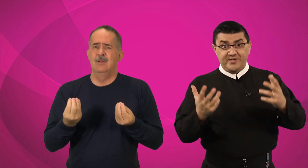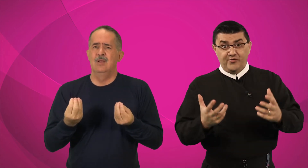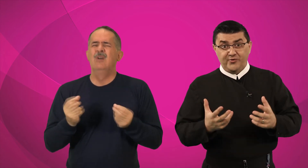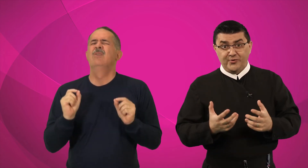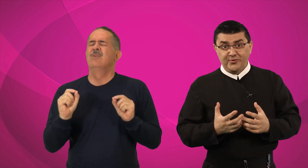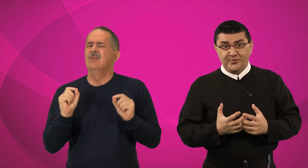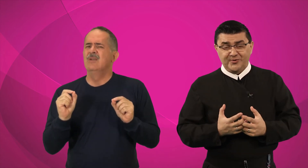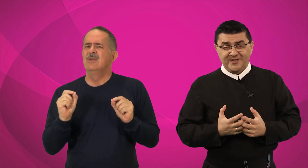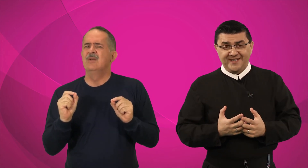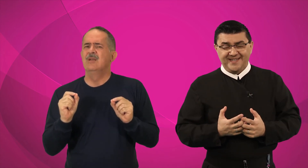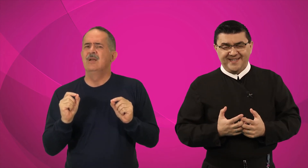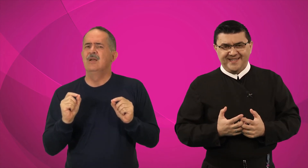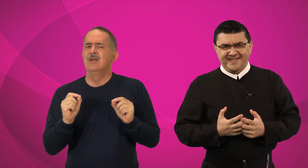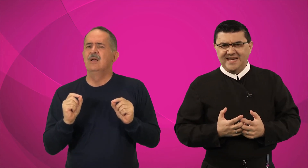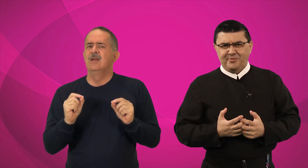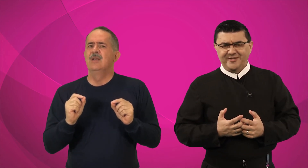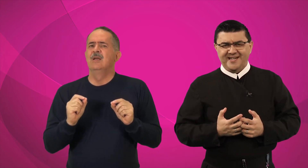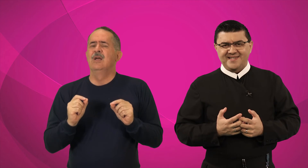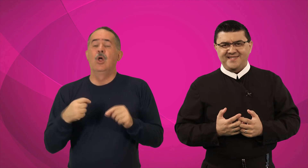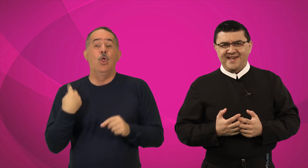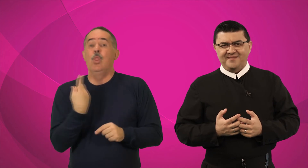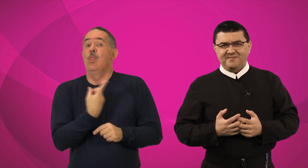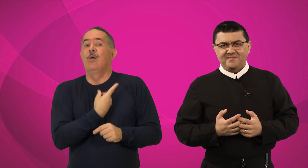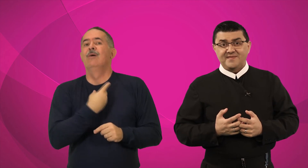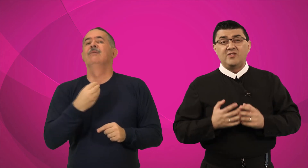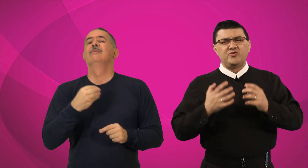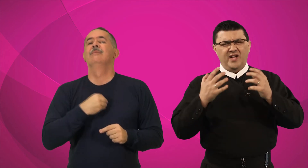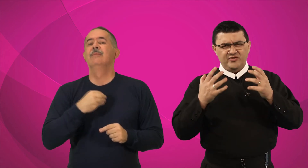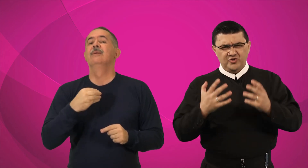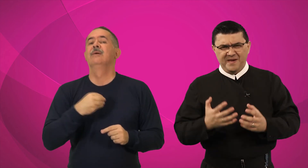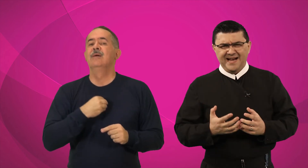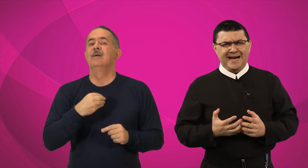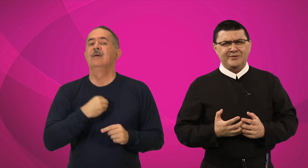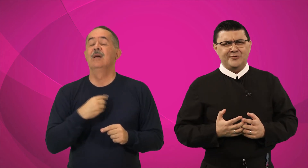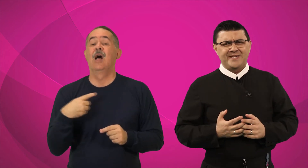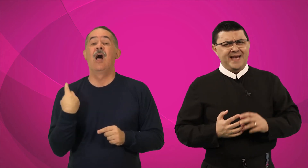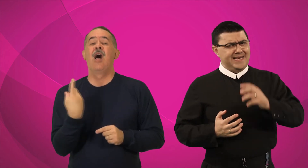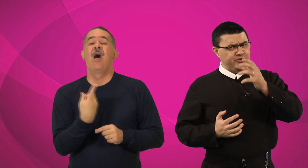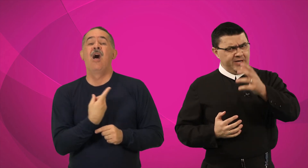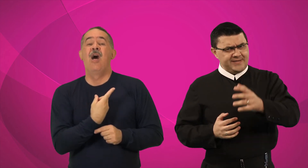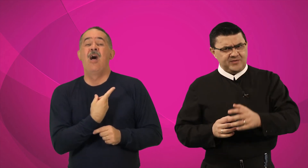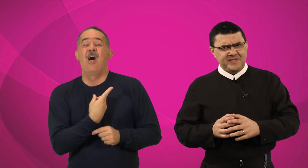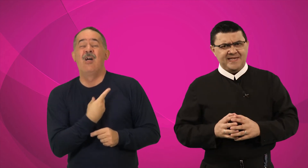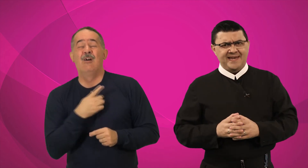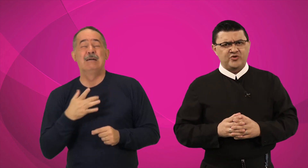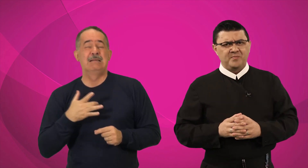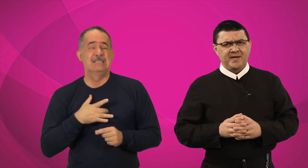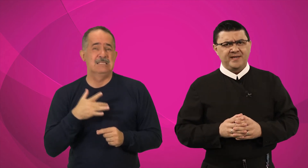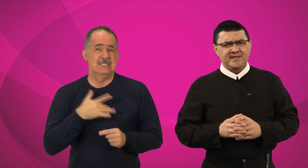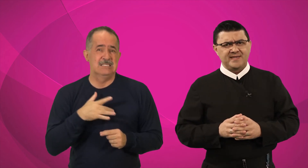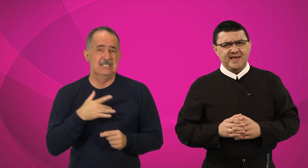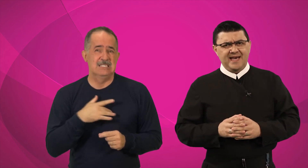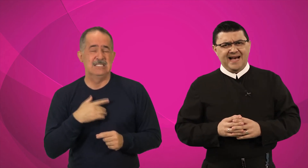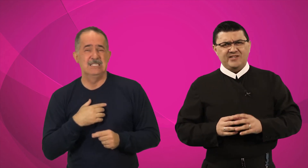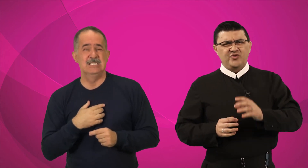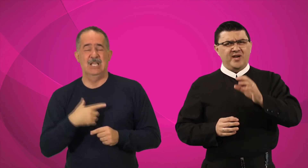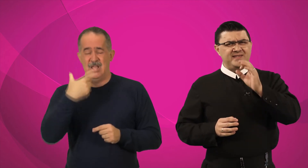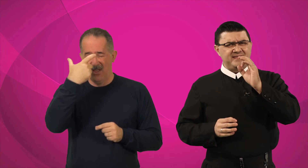seu fruto em abundância? São os nossos pecados, as nossas misérias humanas, as nossas